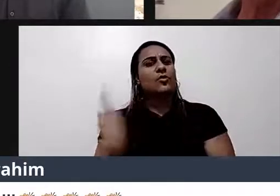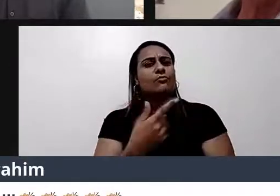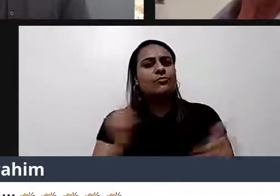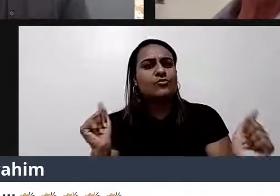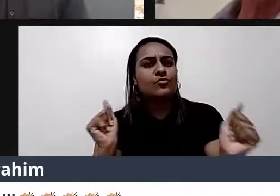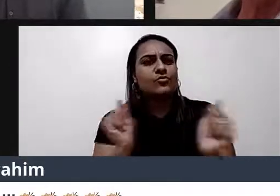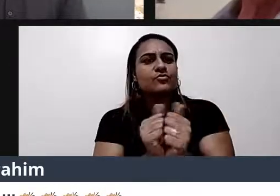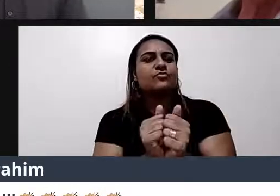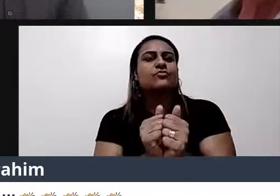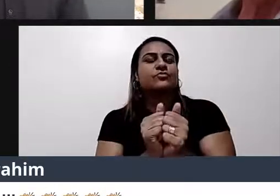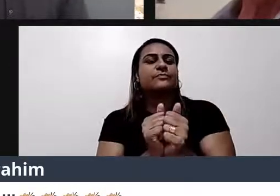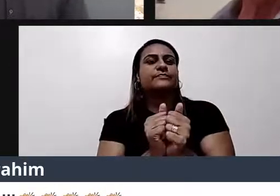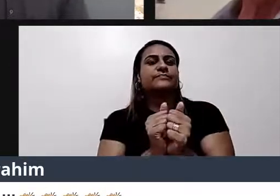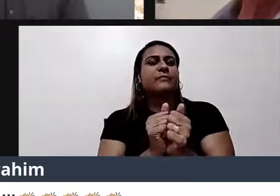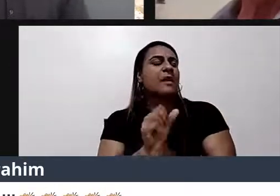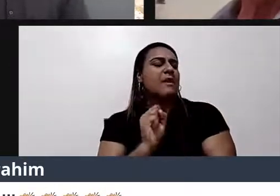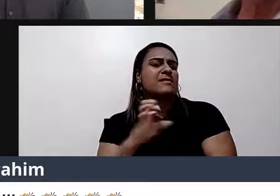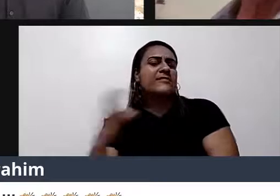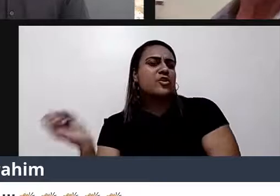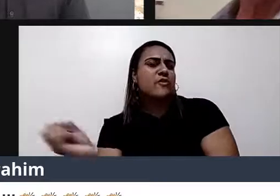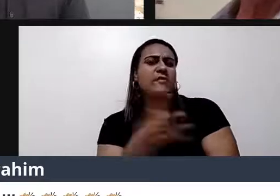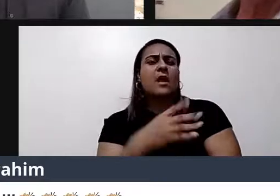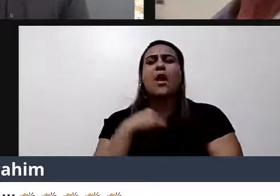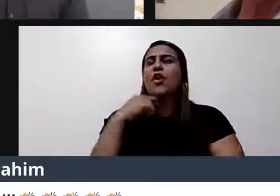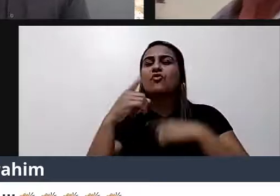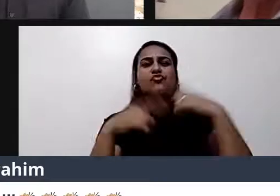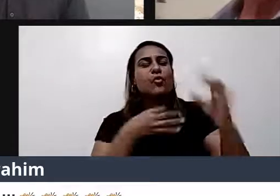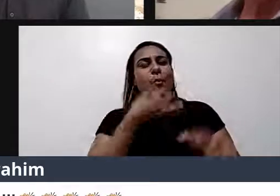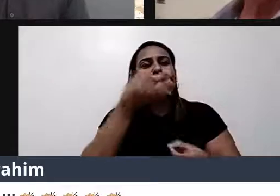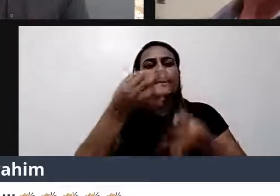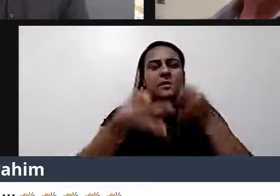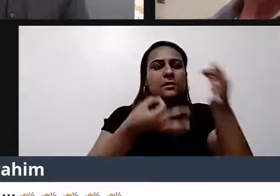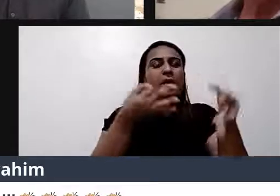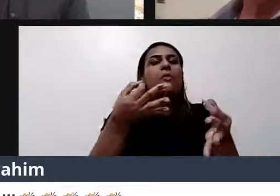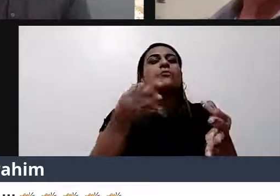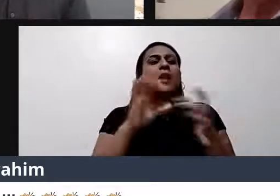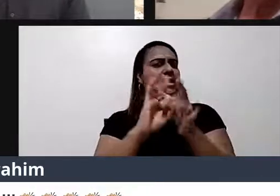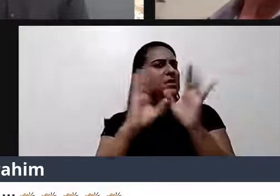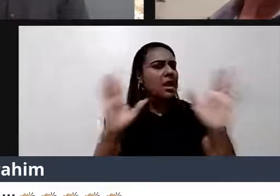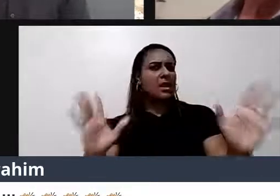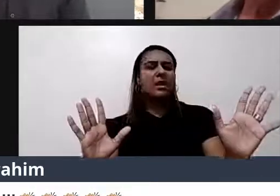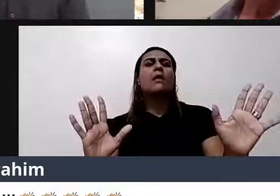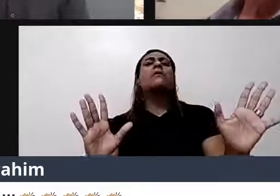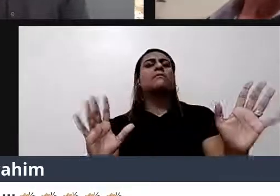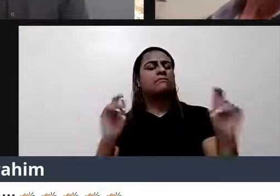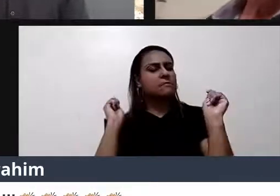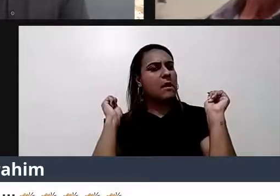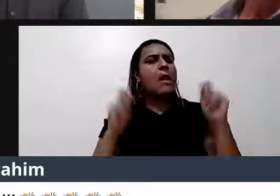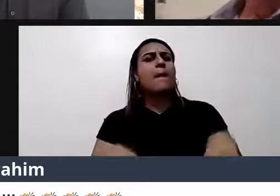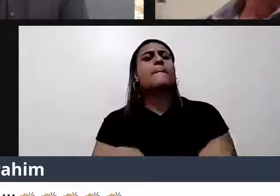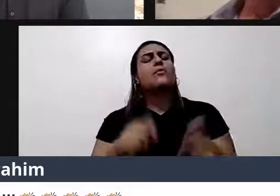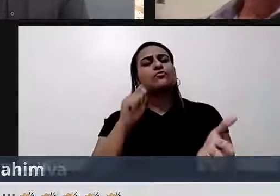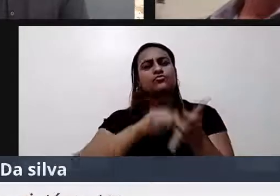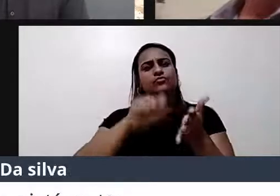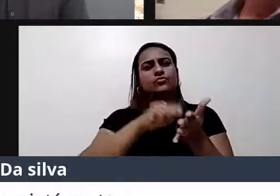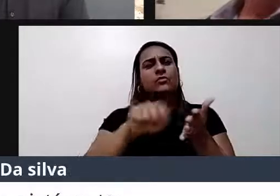dúvida ou qualquer sugestão também fiquem à vontade pode escrever aqui para a gente entre em contato com a gente que a gente vai tentar